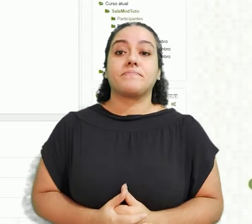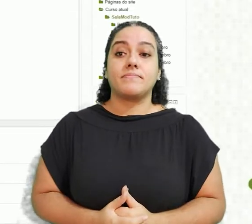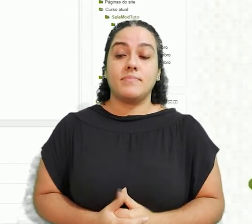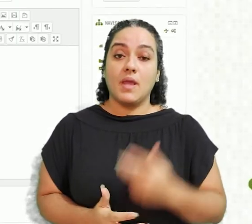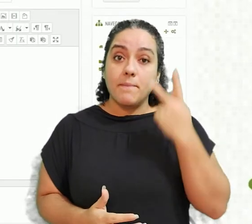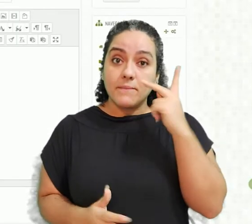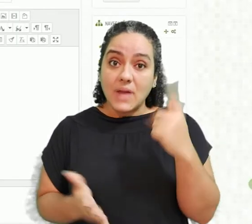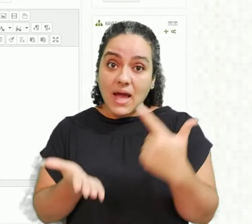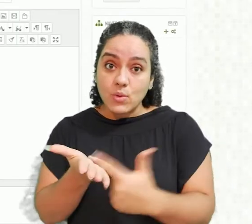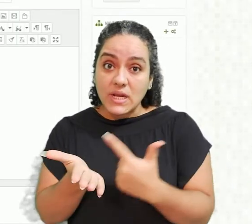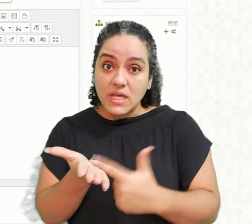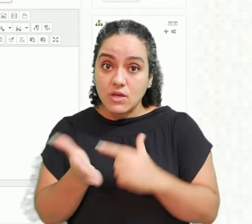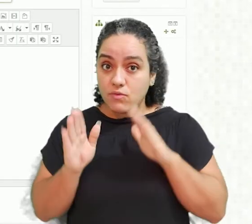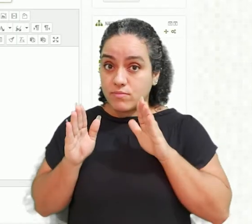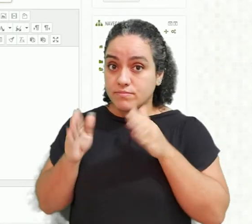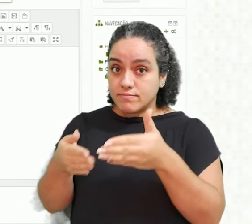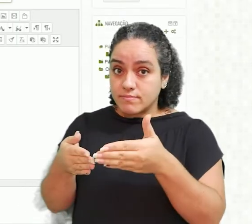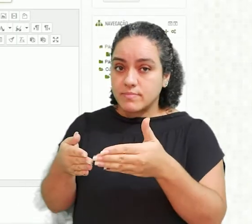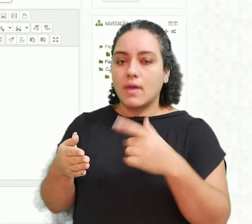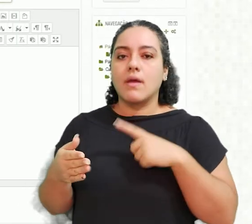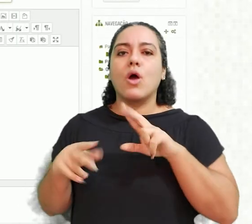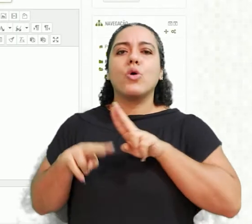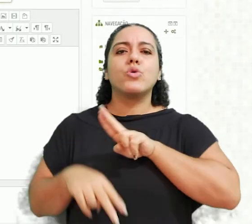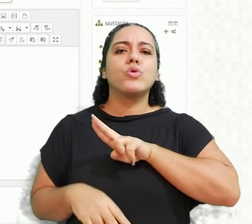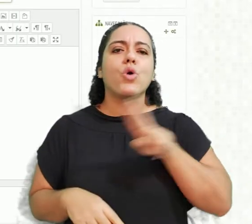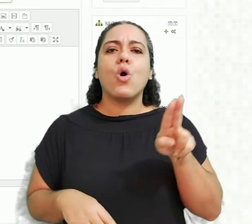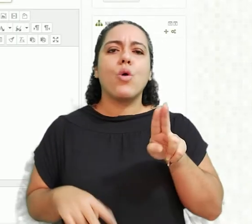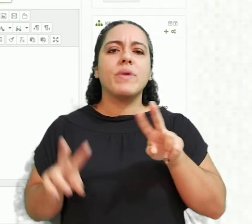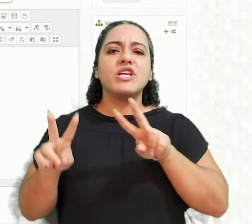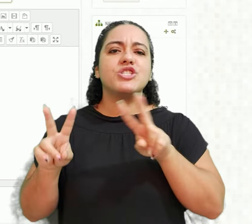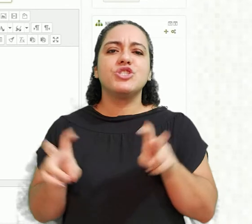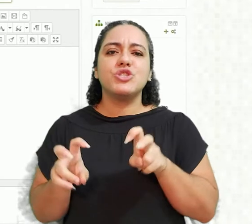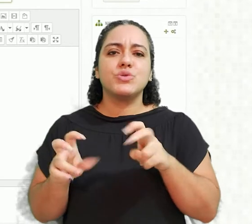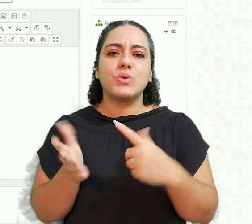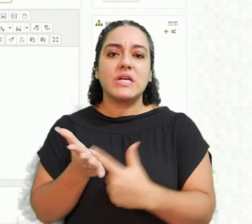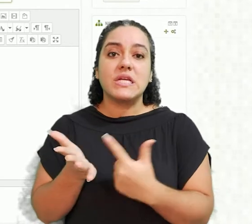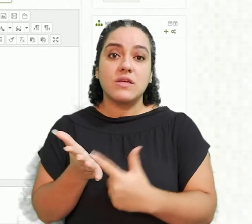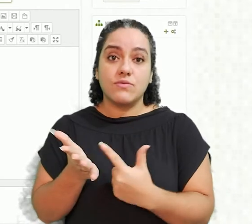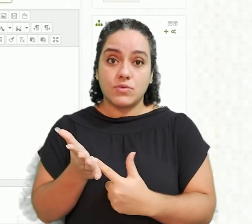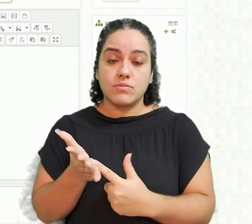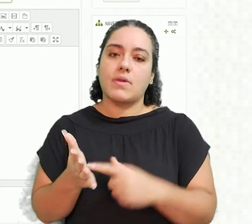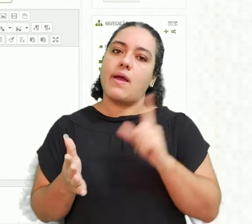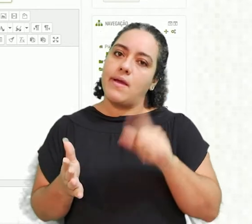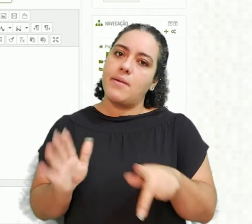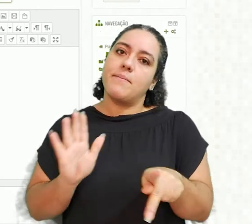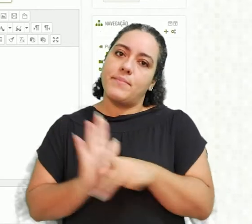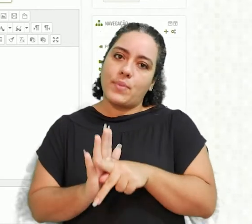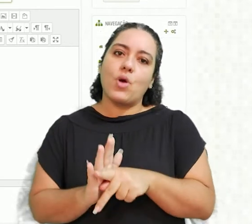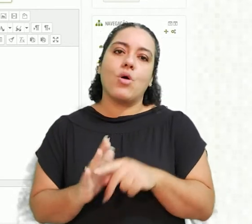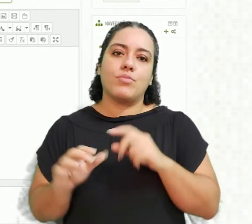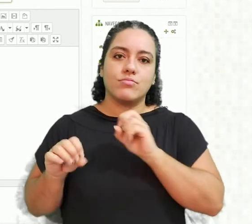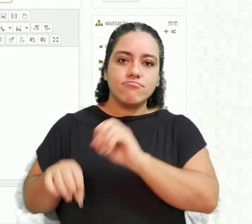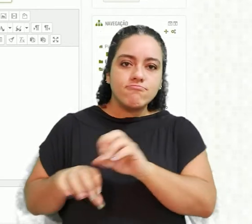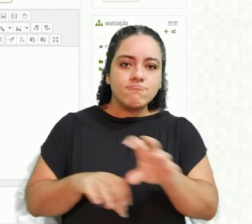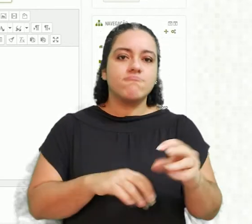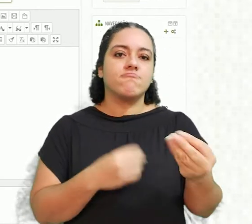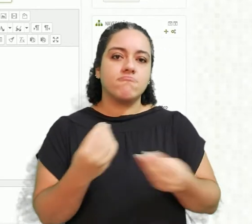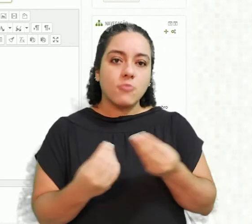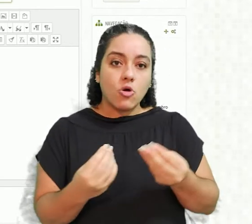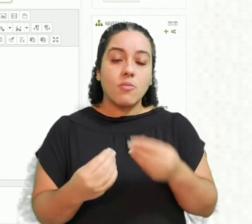Basicamente para o livro você vai dar um título ao livro, nosso livro de tutoriais, que pode ser o livro